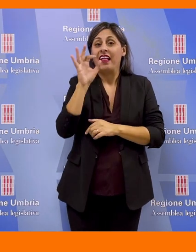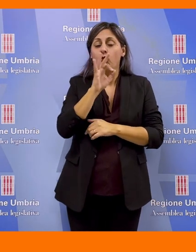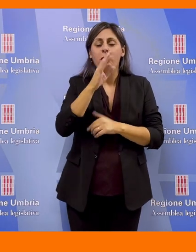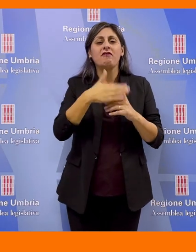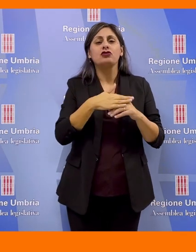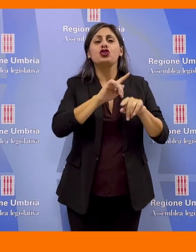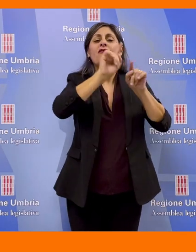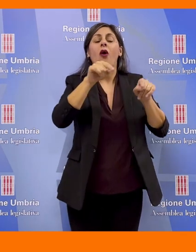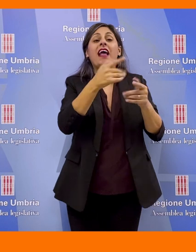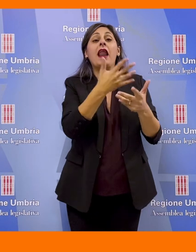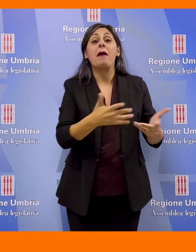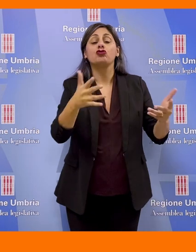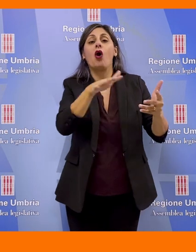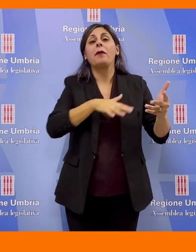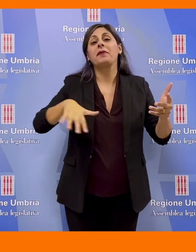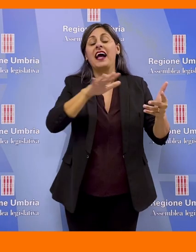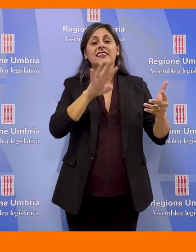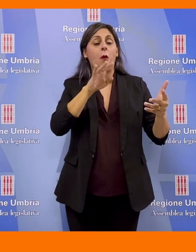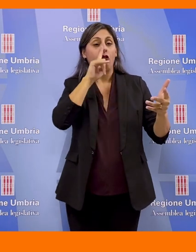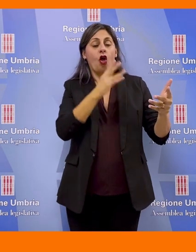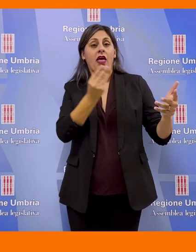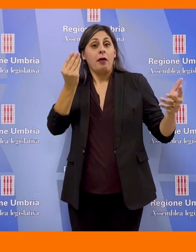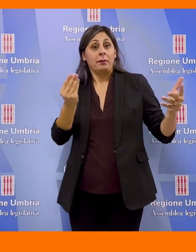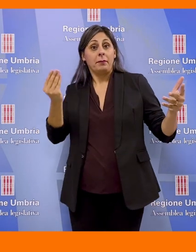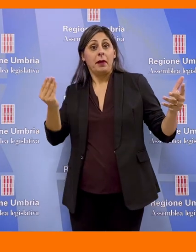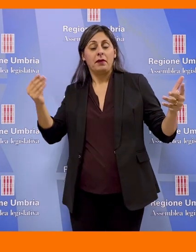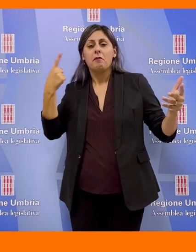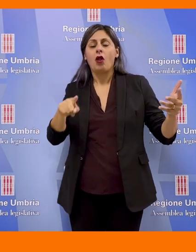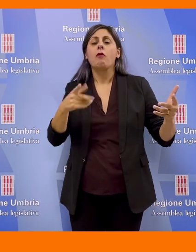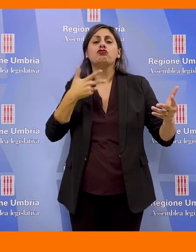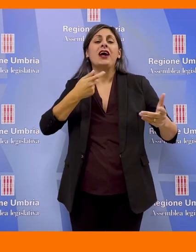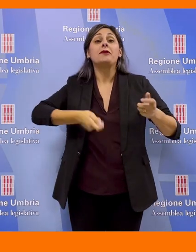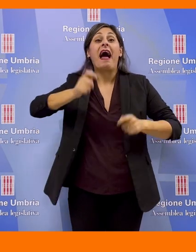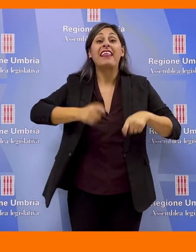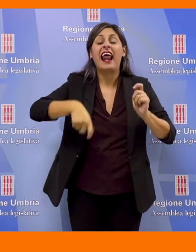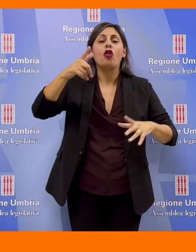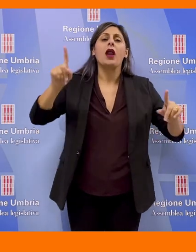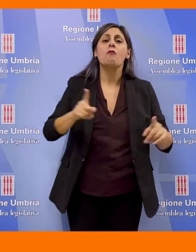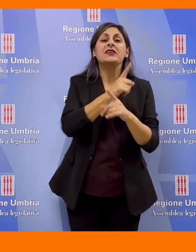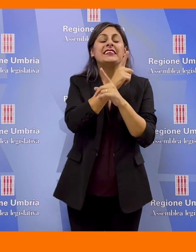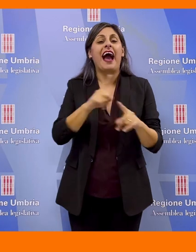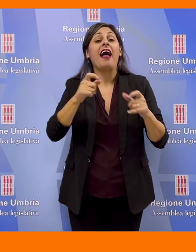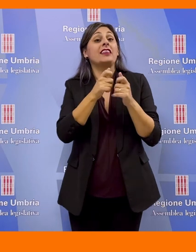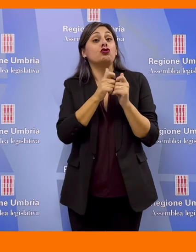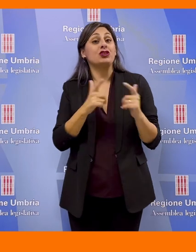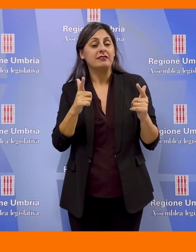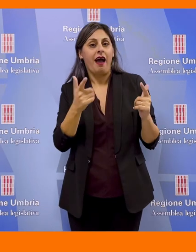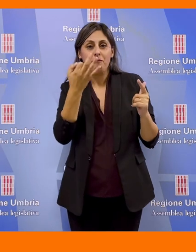a fianco della Fontana Maggiore di Piazza 4 Novembre, dove si sono esibiti gli sbandieratori e i musicanti della città che